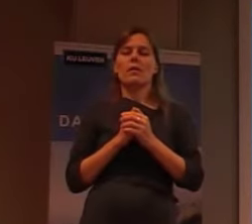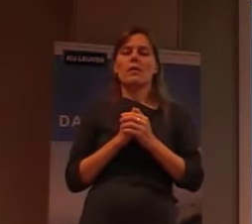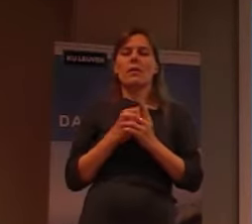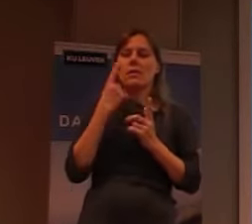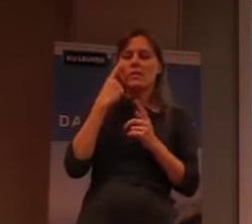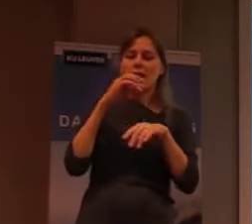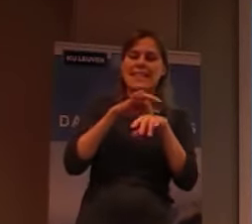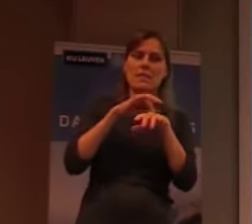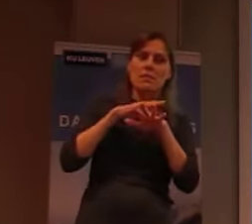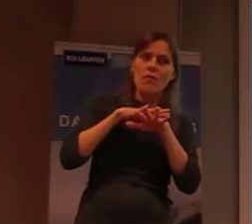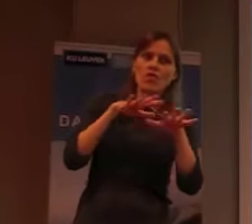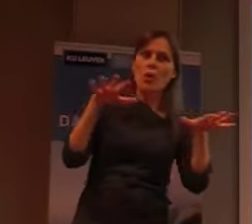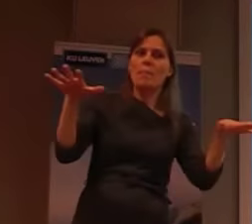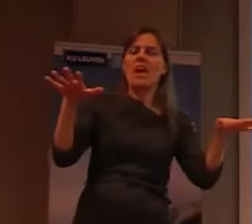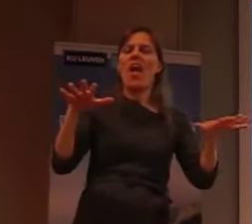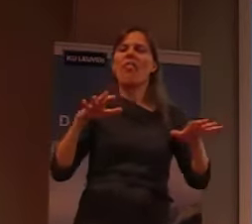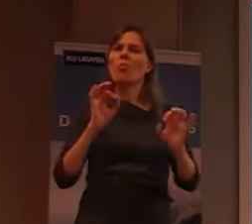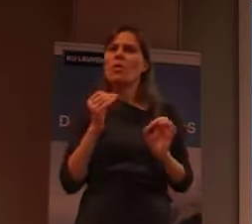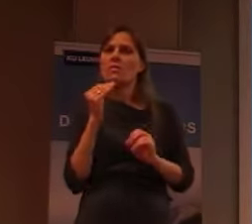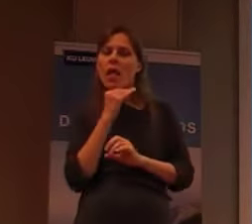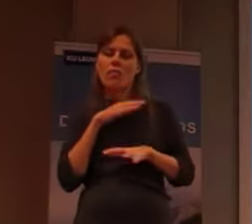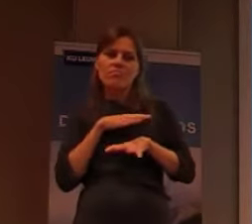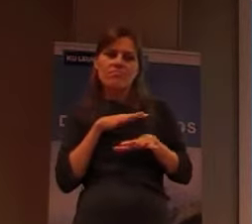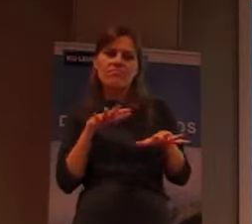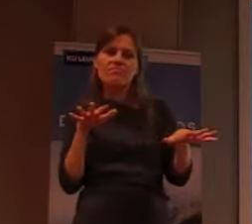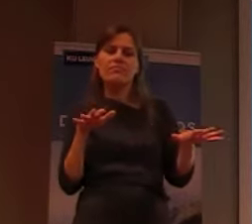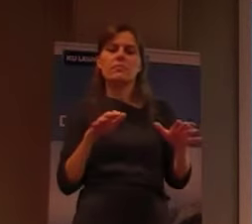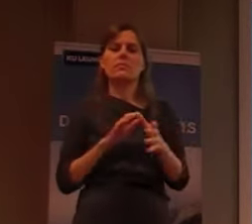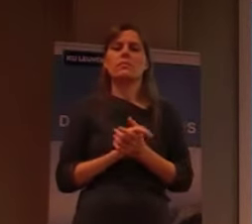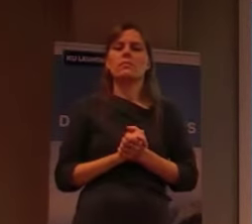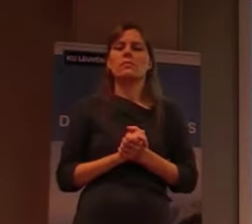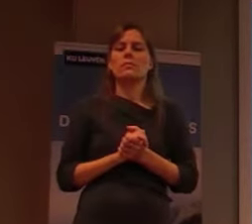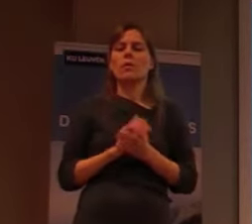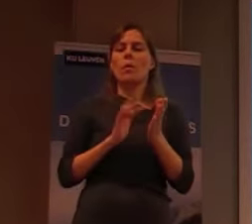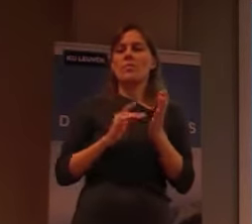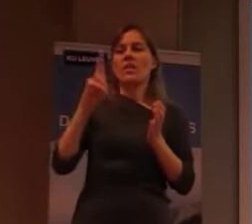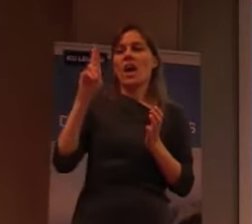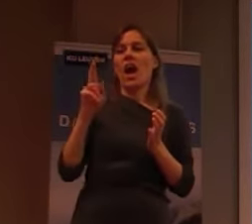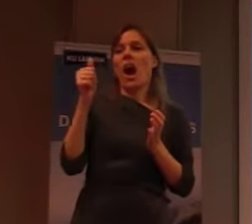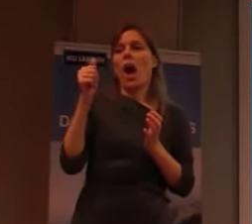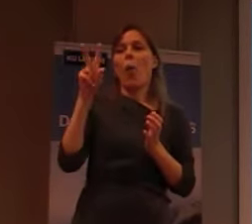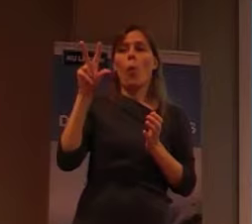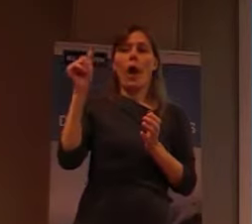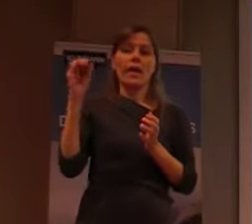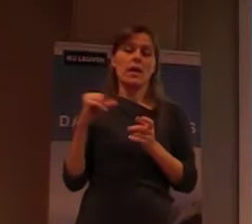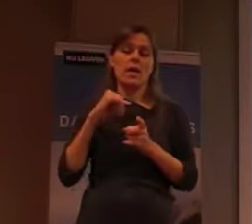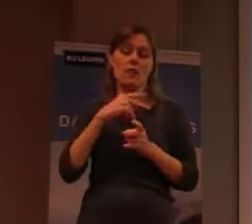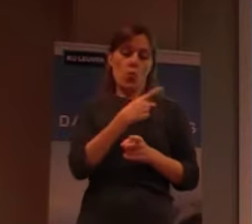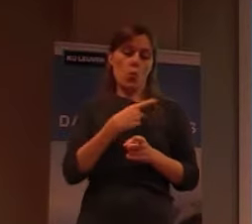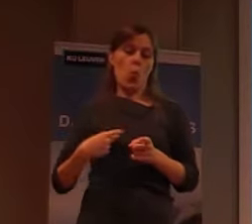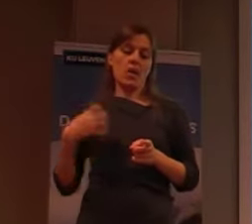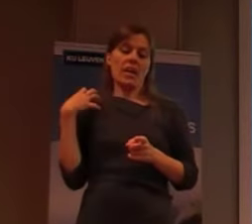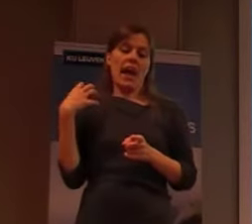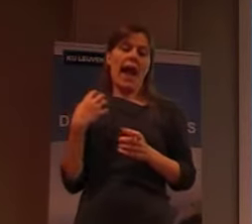zich eigenlijk, toch wel vrij snel, dan heeft men eigenlijk beslist, want, Hawaii was die tijd een koninkrijk, en dus,